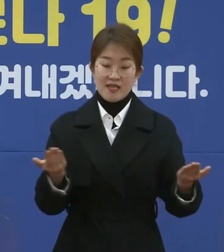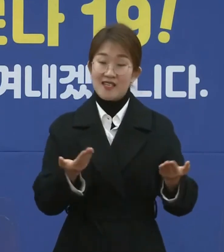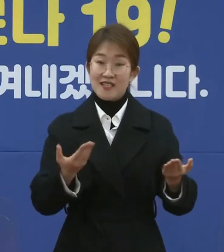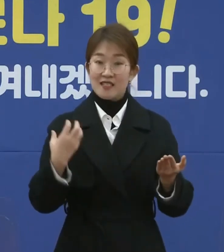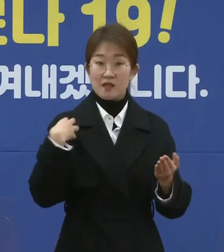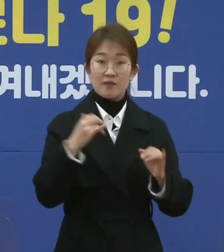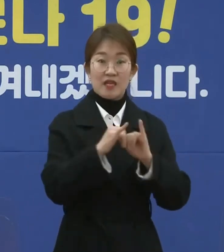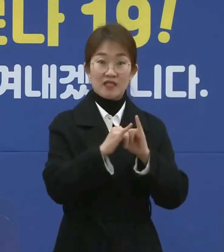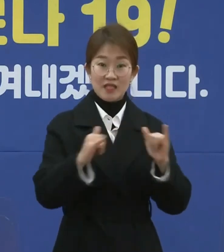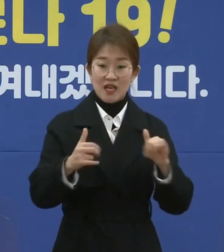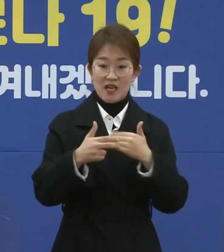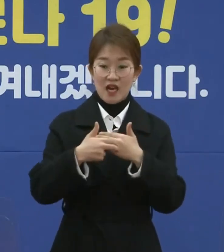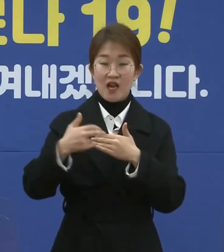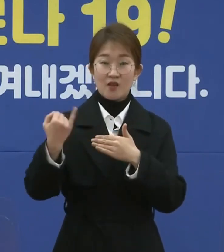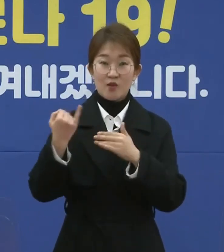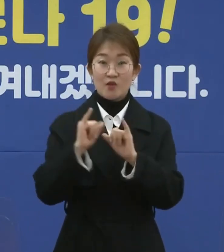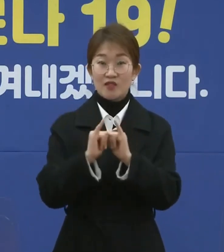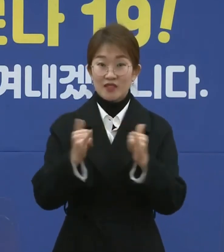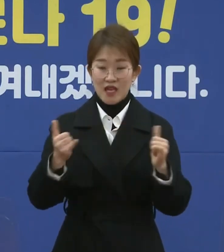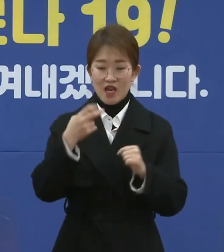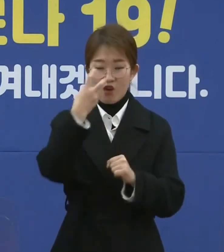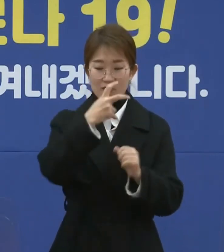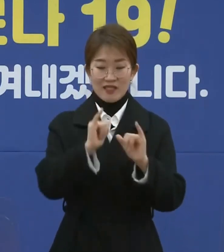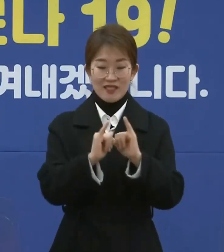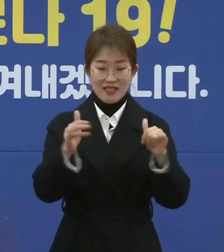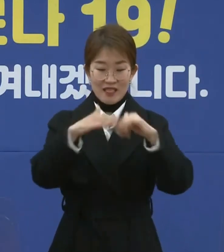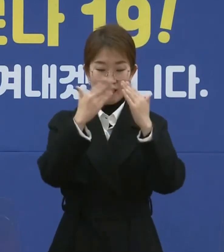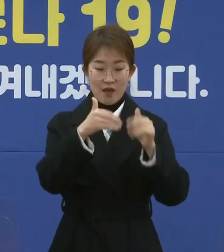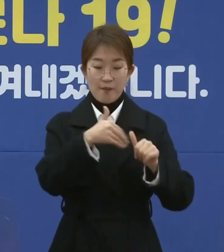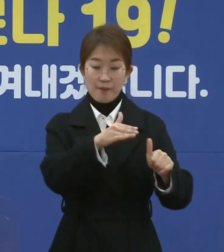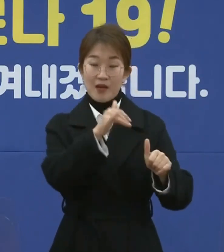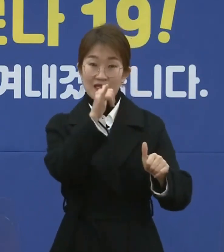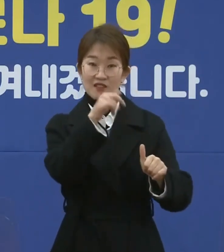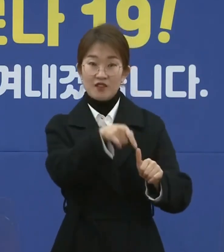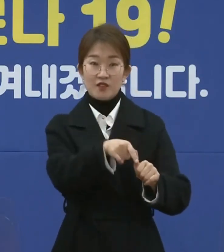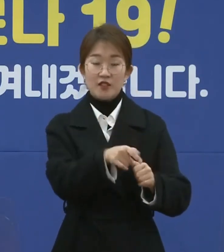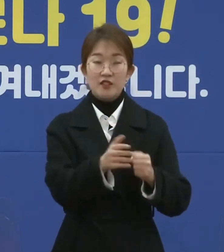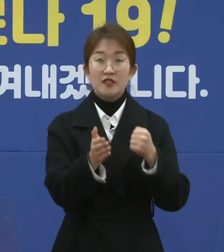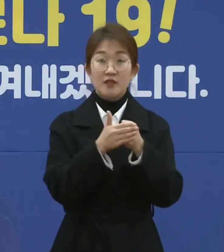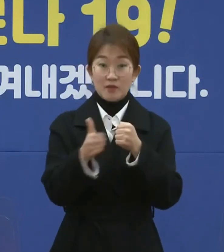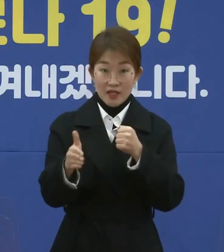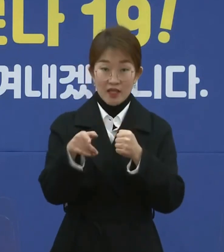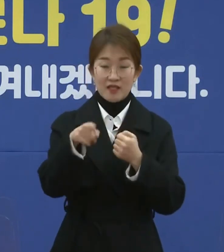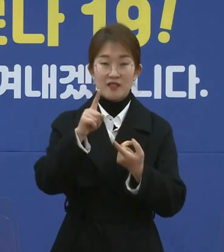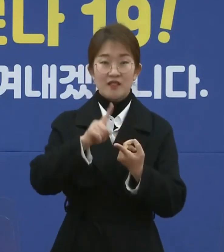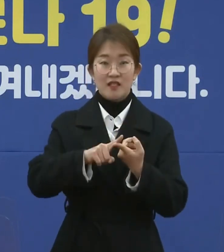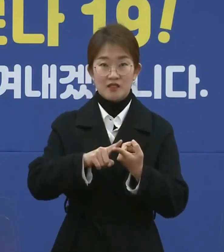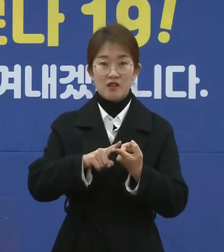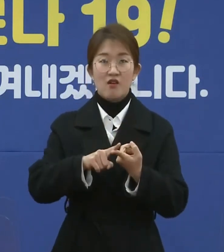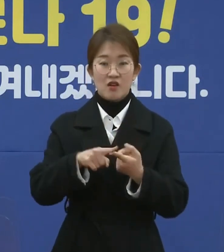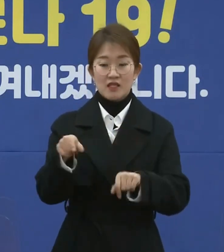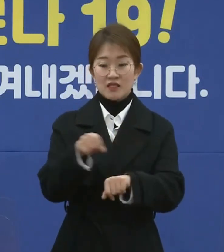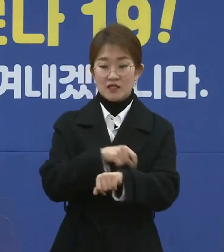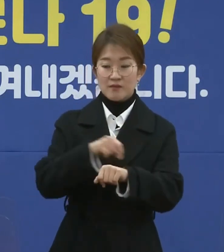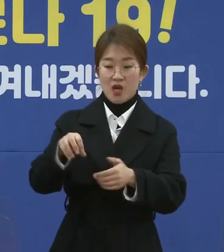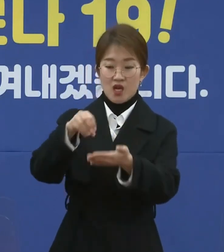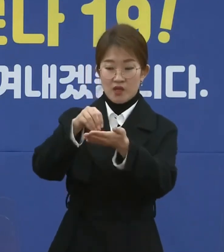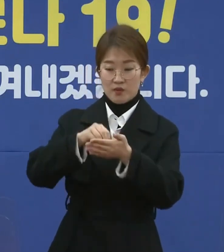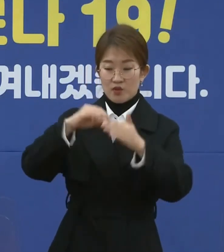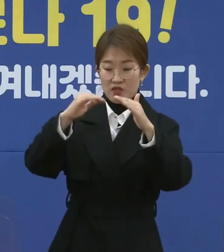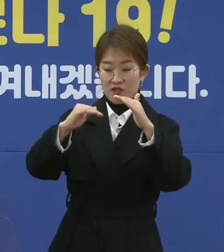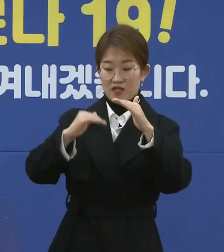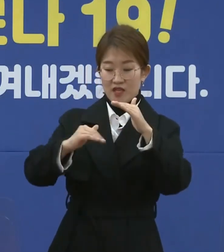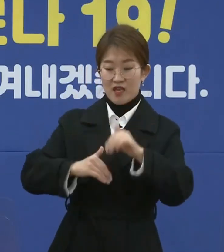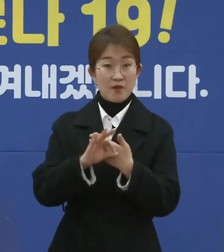간호요원 그리고 검사요원들이 다 비치가 돼 있습니다. 그래서 그 부분은 특별 입도 절차에 따라서